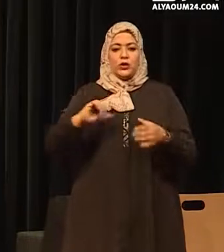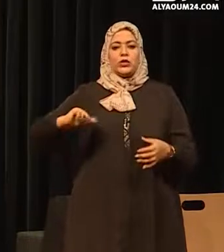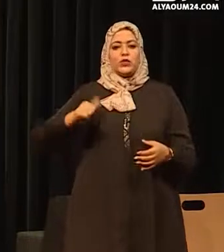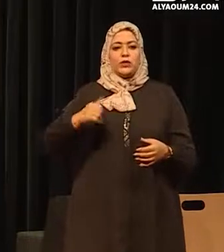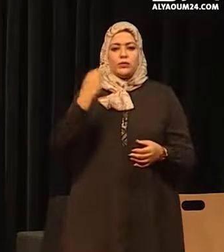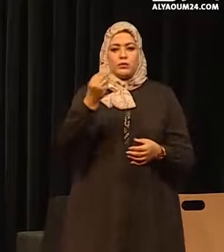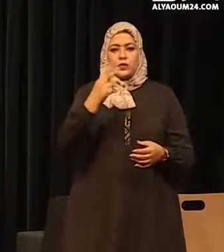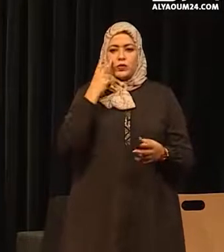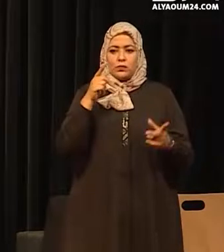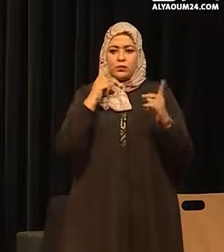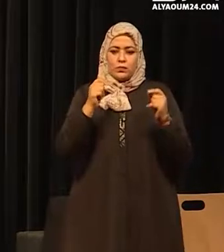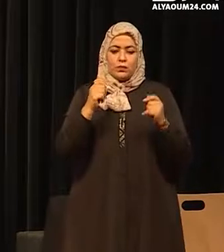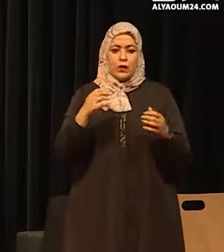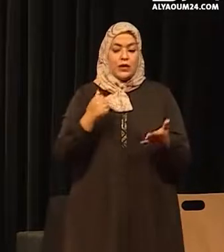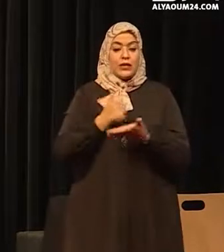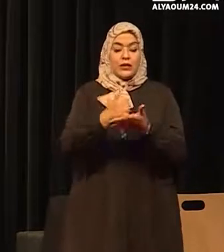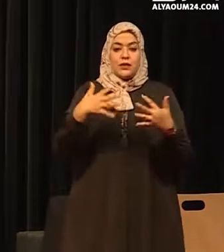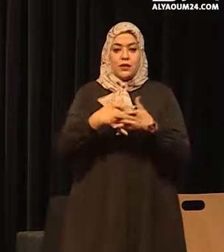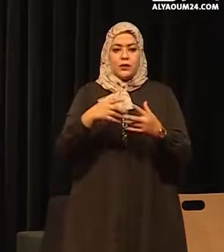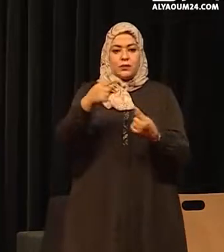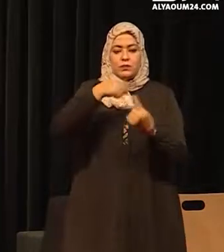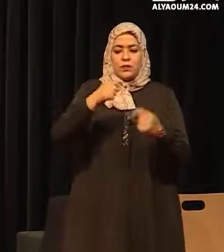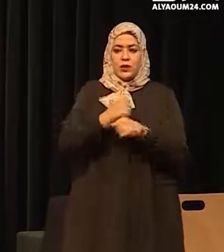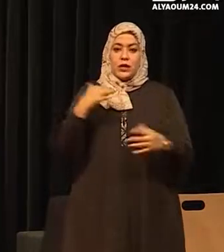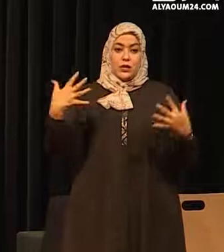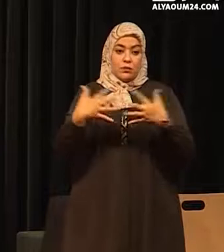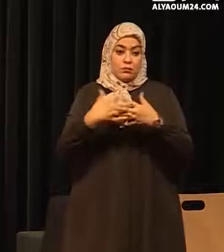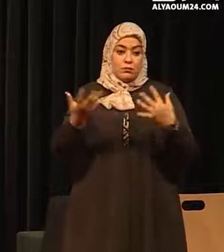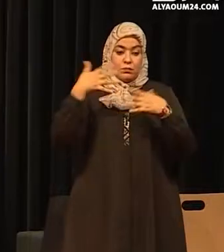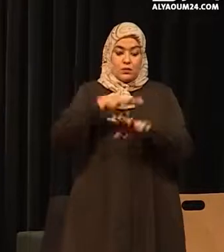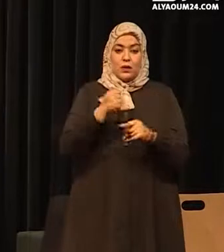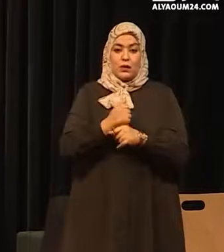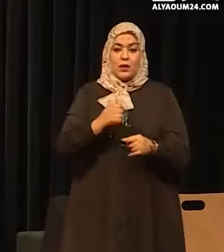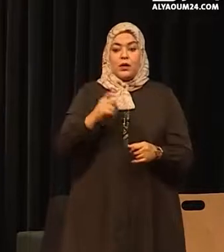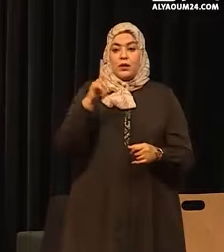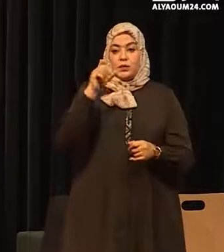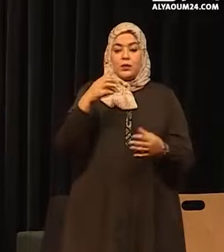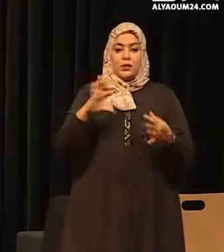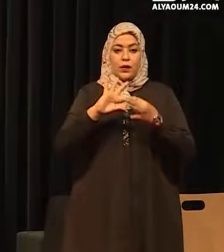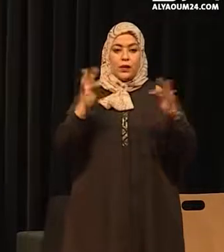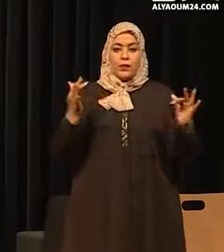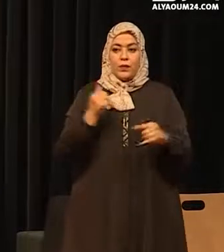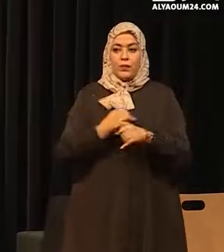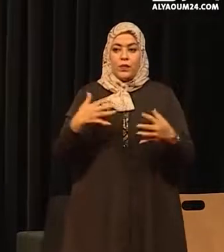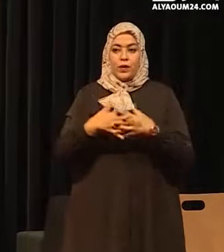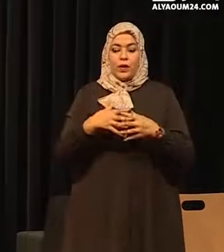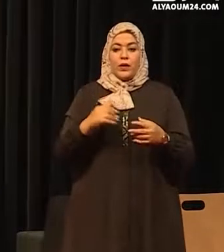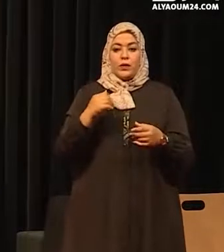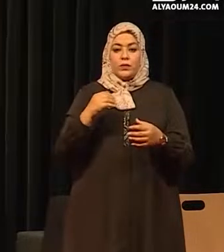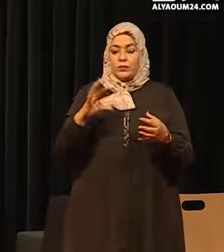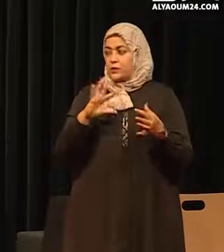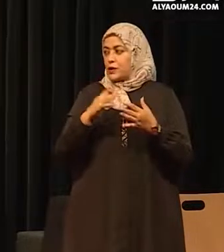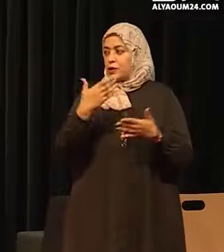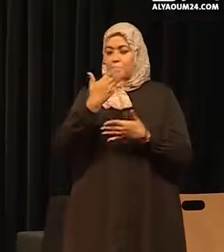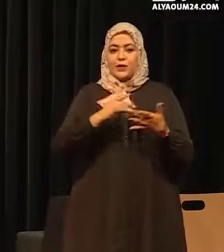المستدامة وفق دامج سمارت يعني رقمنا لكن سمارت وما